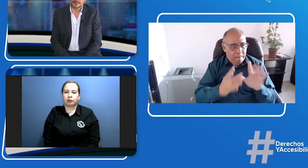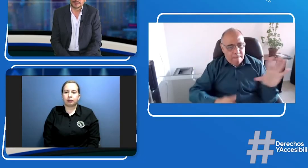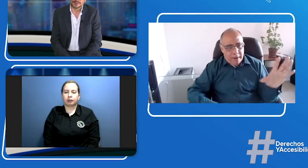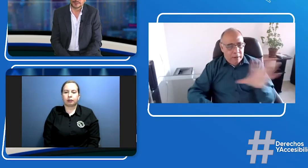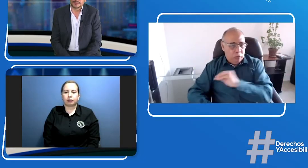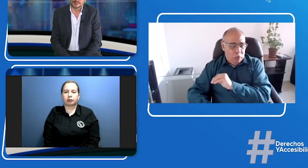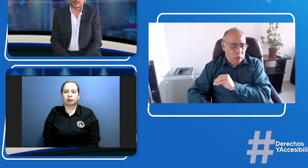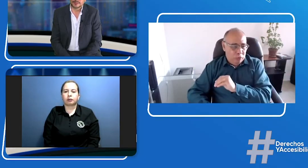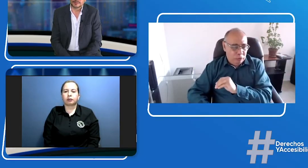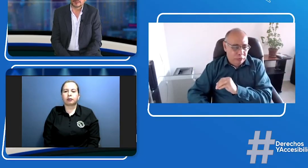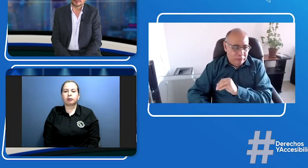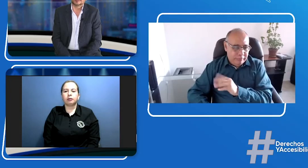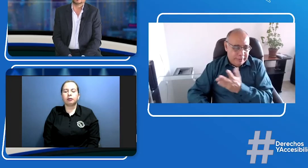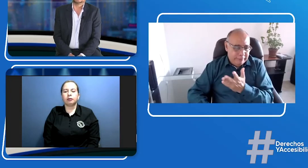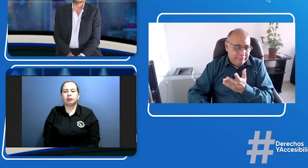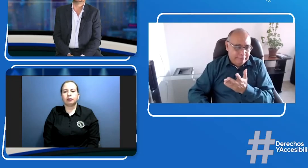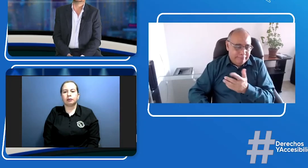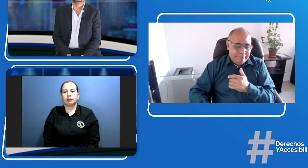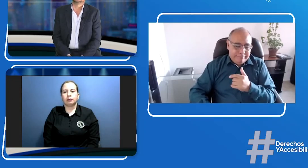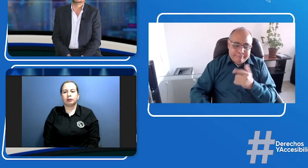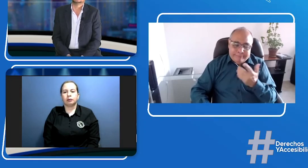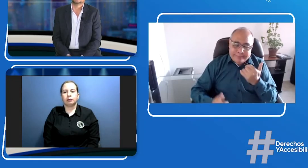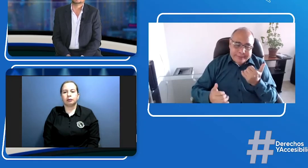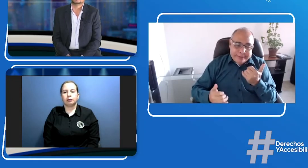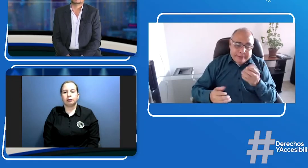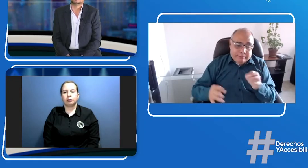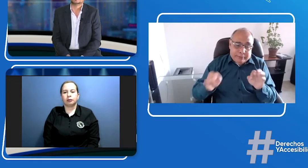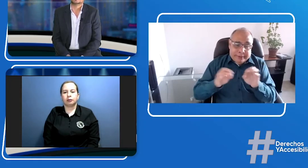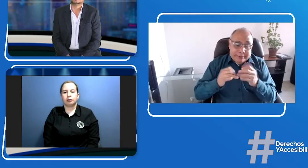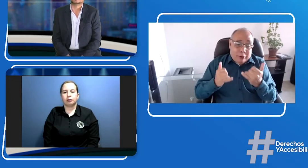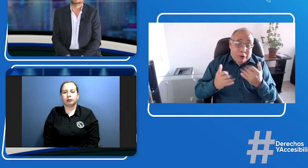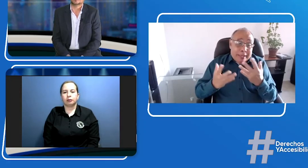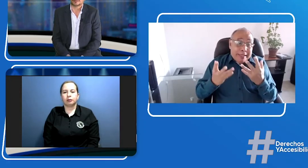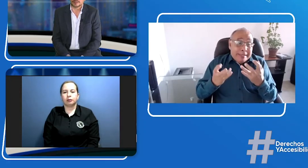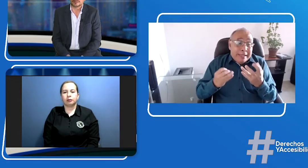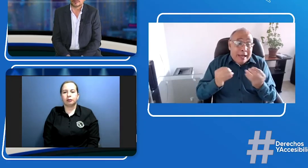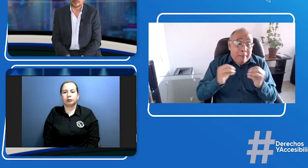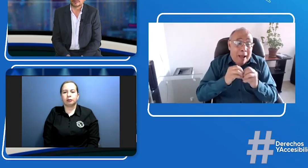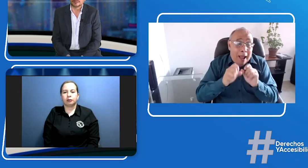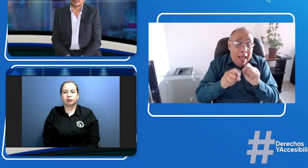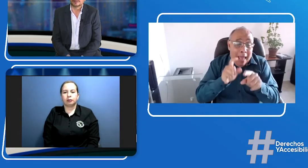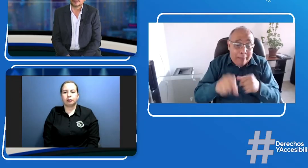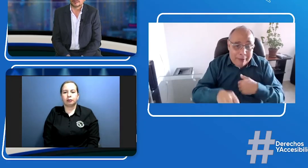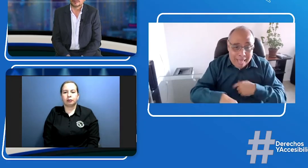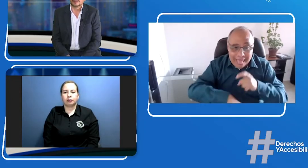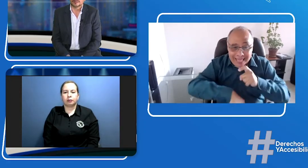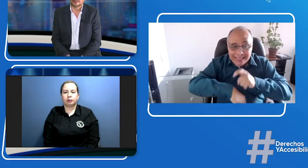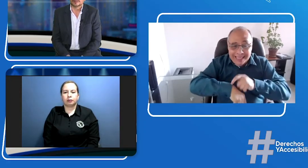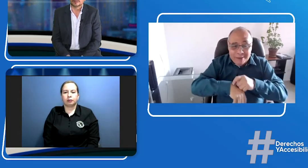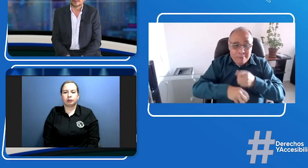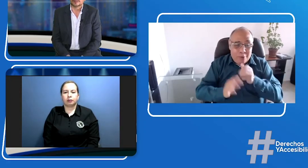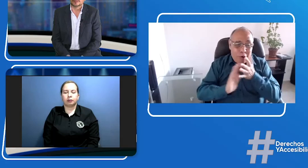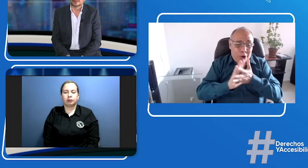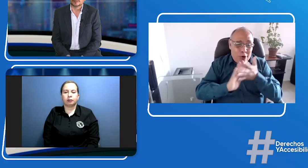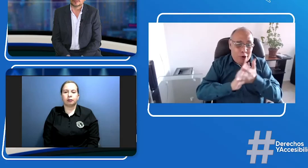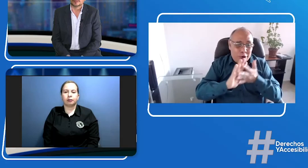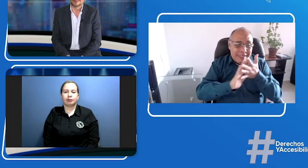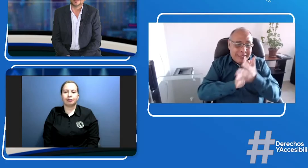presentando en todo el mundo y que debe ser inclusivo para todos quisiera hacerle muchísimas más